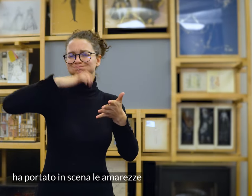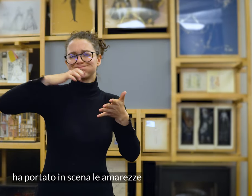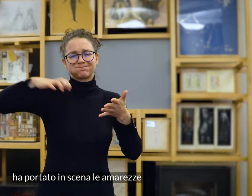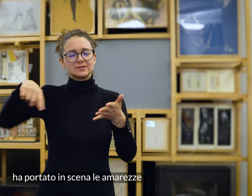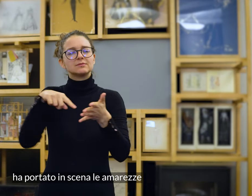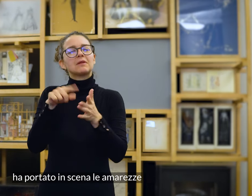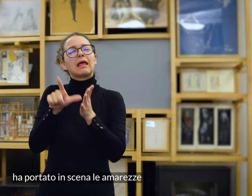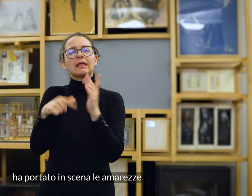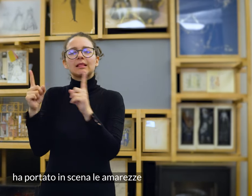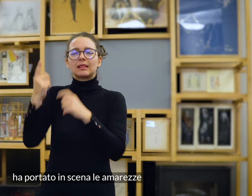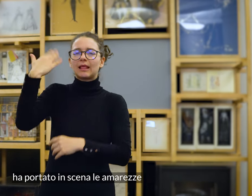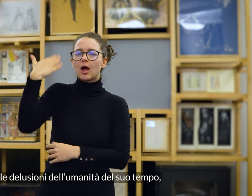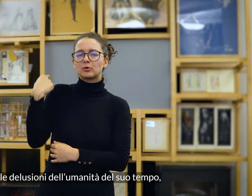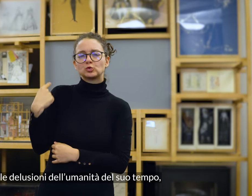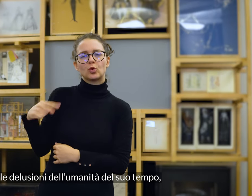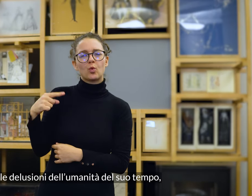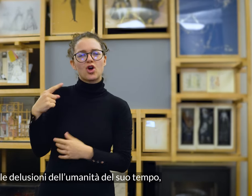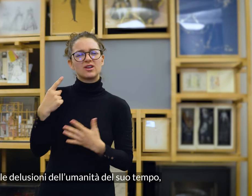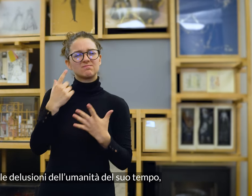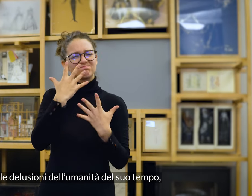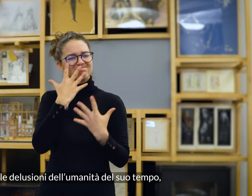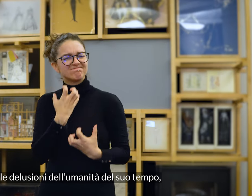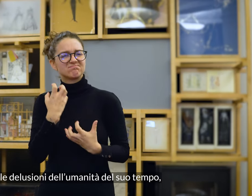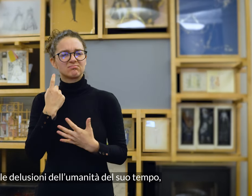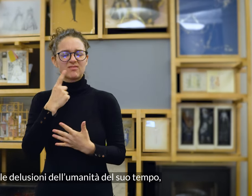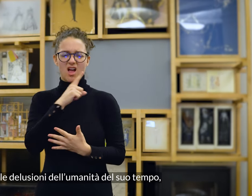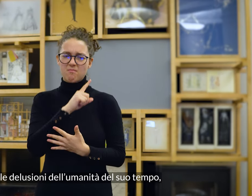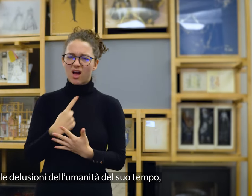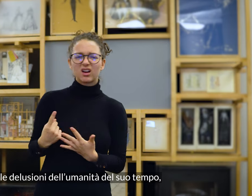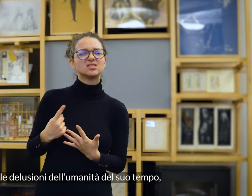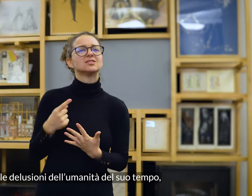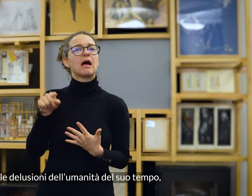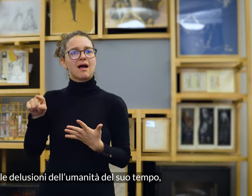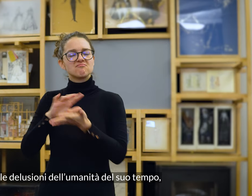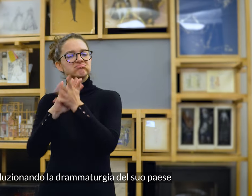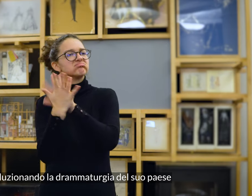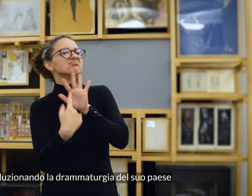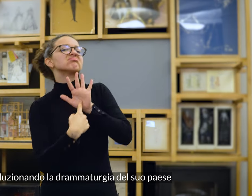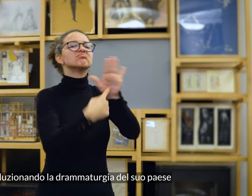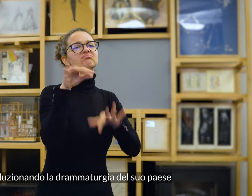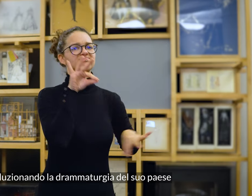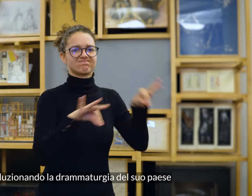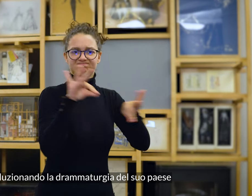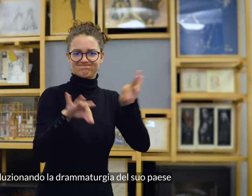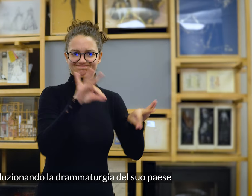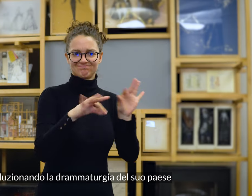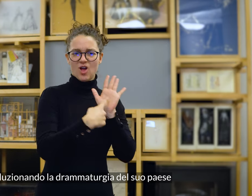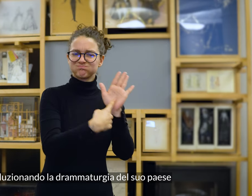scena le amarezze e le comuni dell'umanità del suo tempo, rivoluzionando la